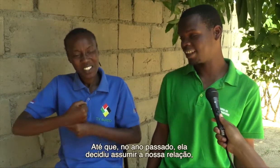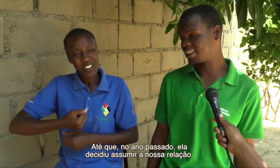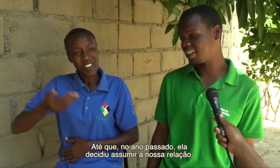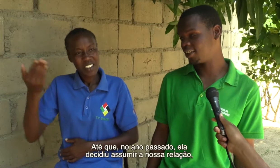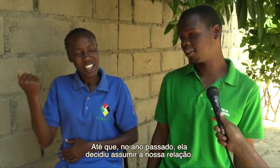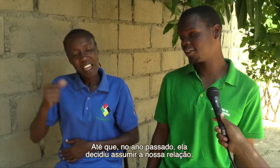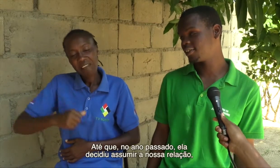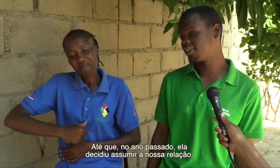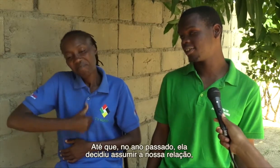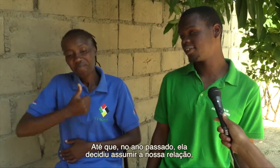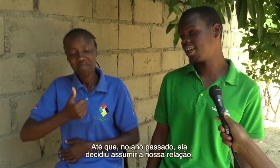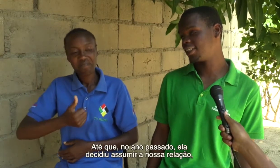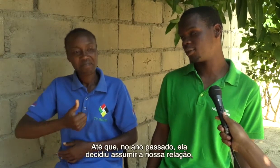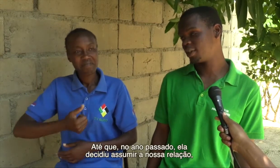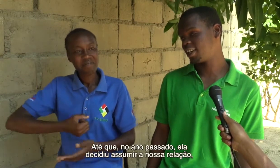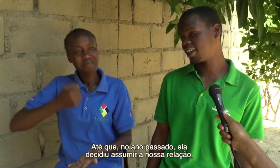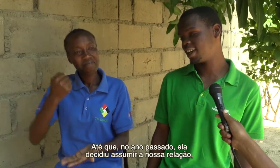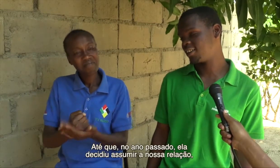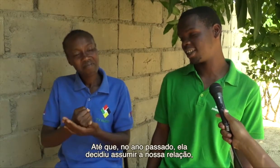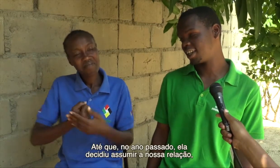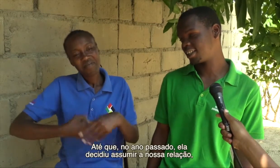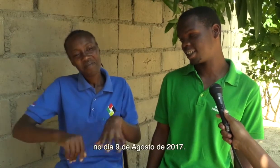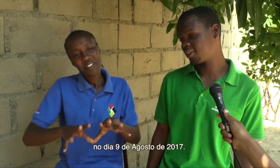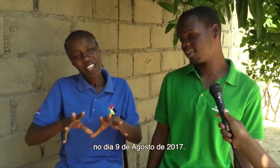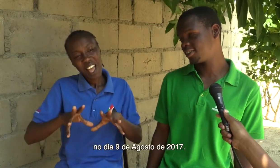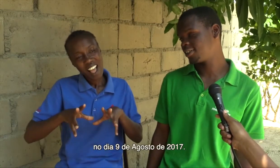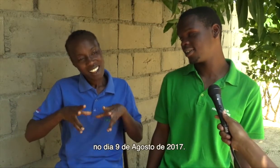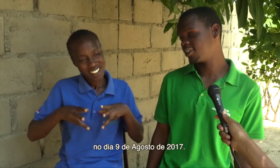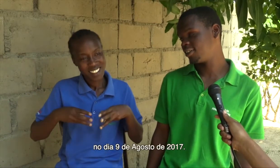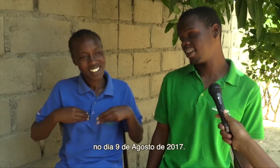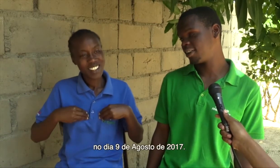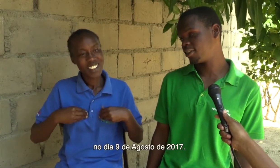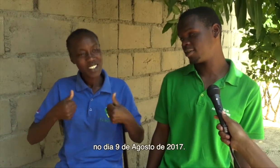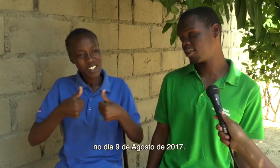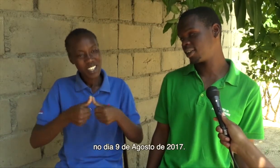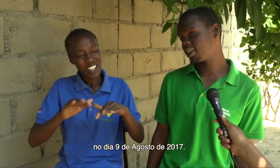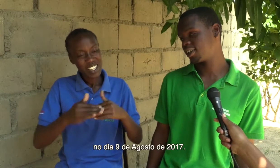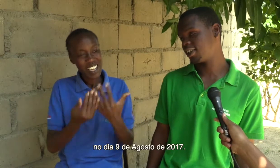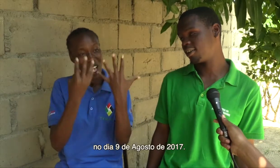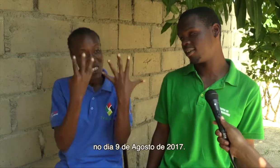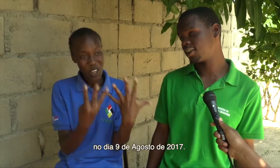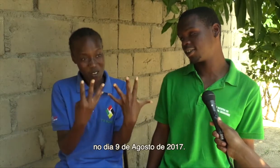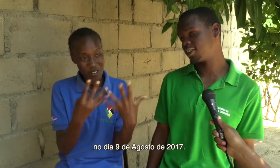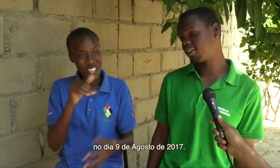decidiu assumir a nossa relação no dia 9 de agosto de